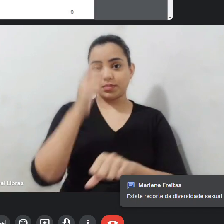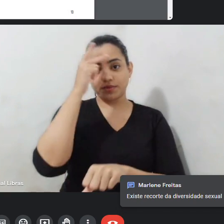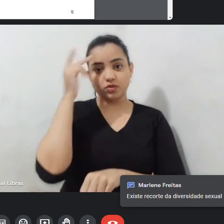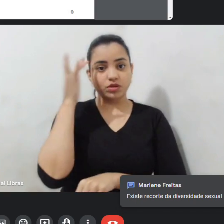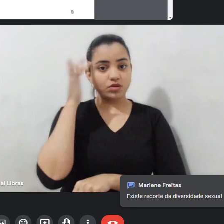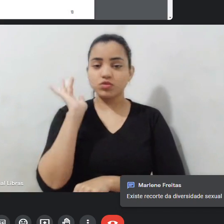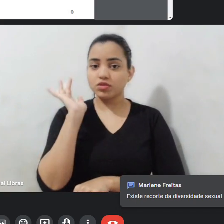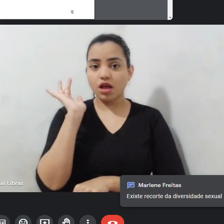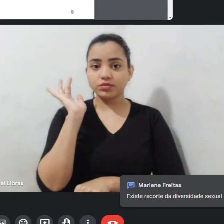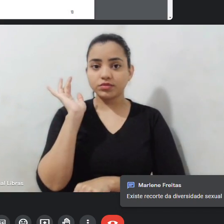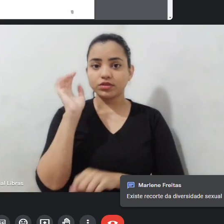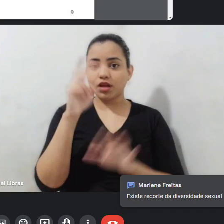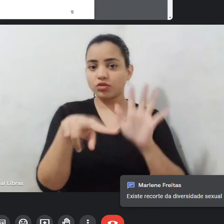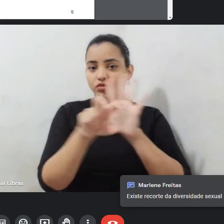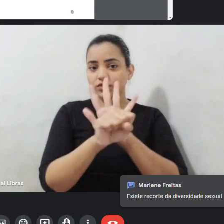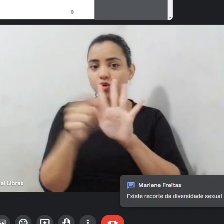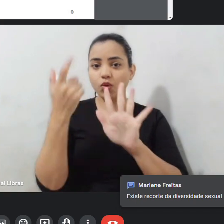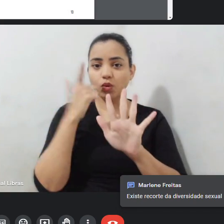conseguir ter